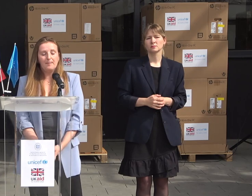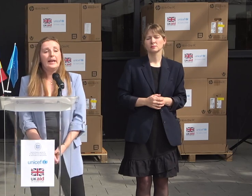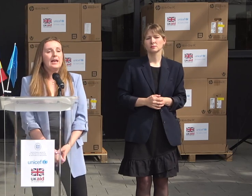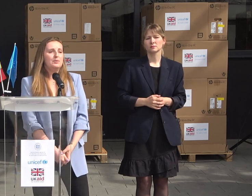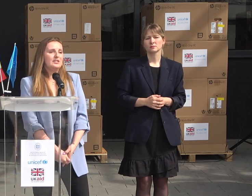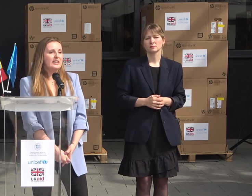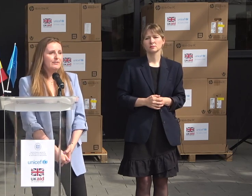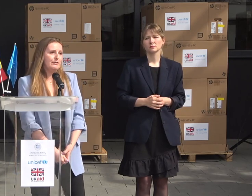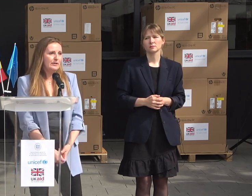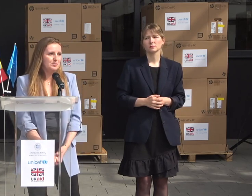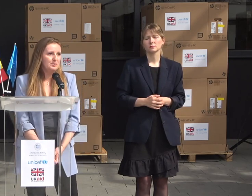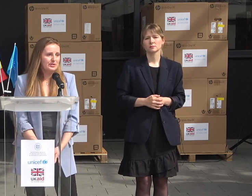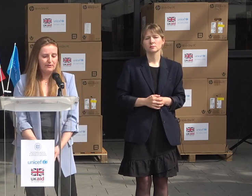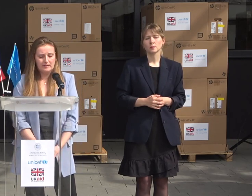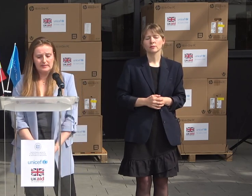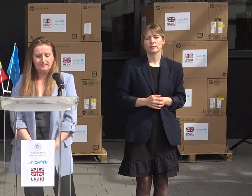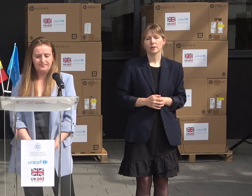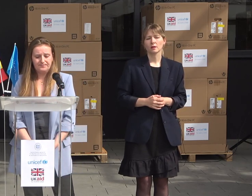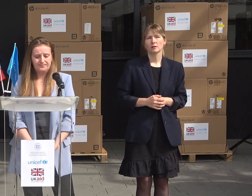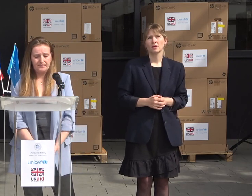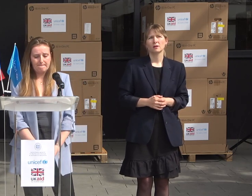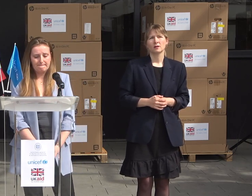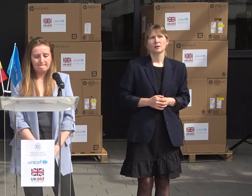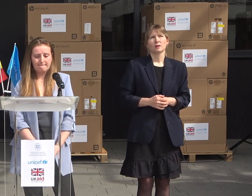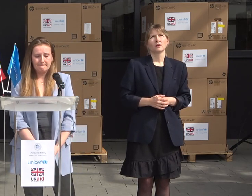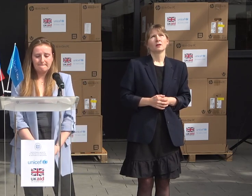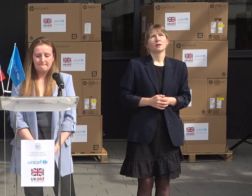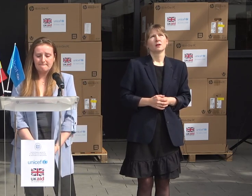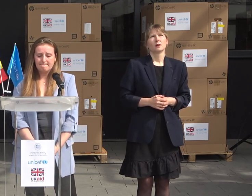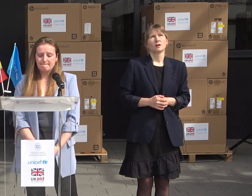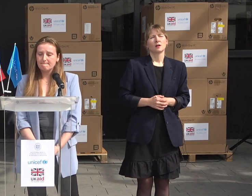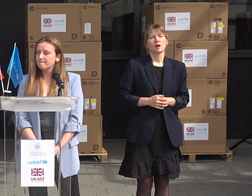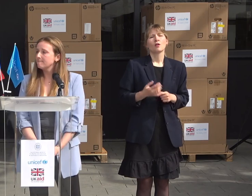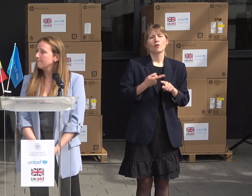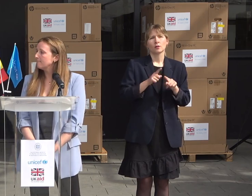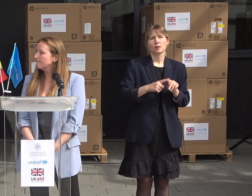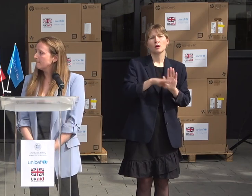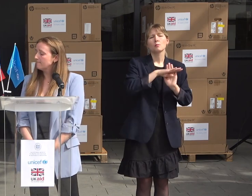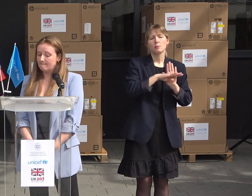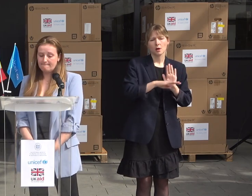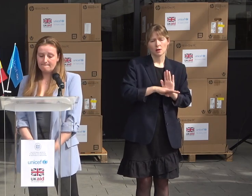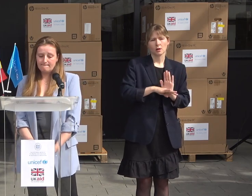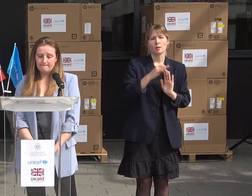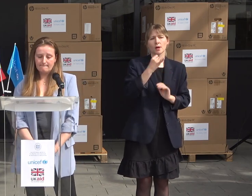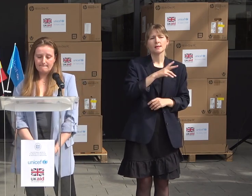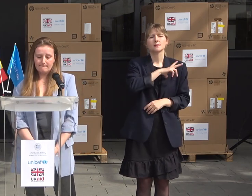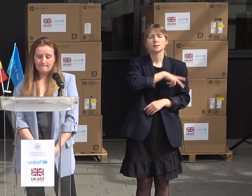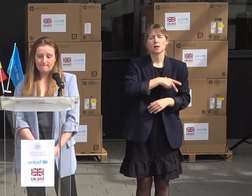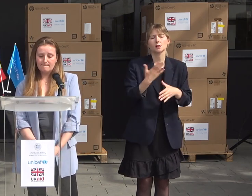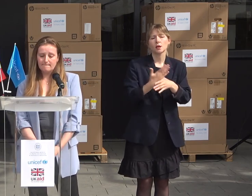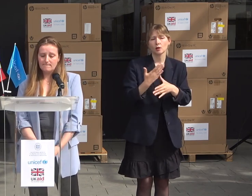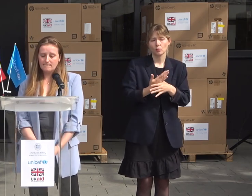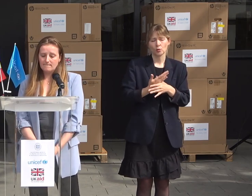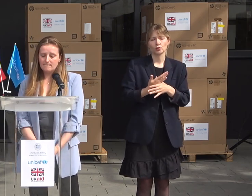and better able to deliver for vulnerable Moldova events. Moldova Iar, în această asistență despre care vorbeam, la